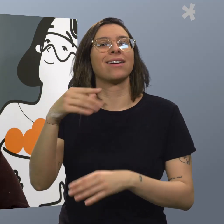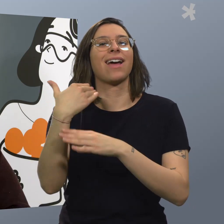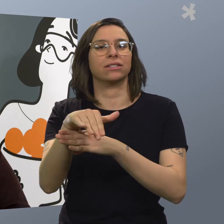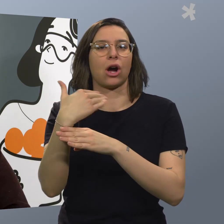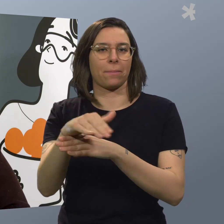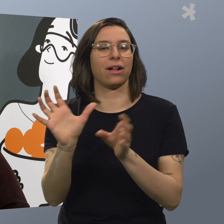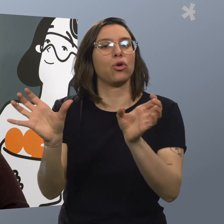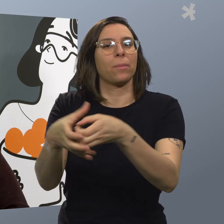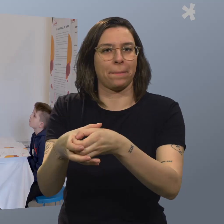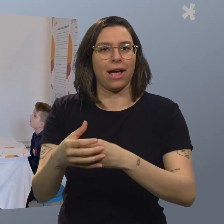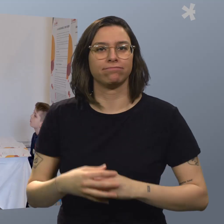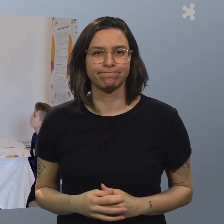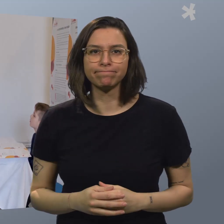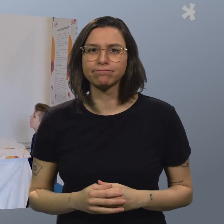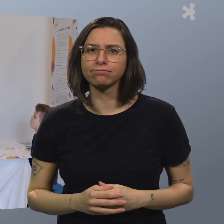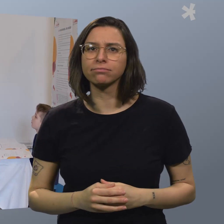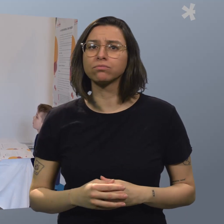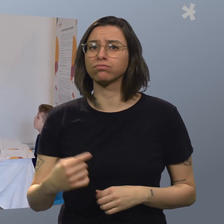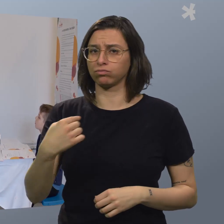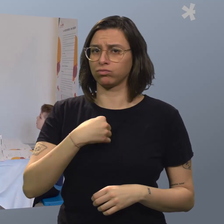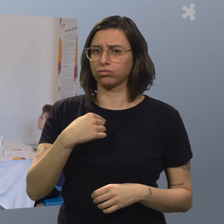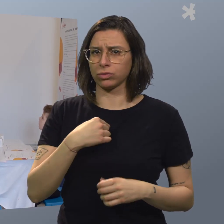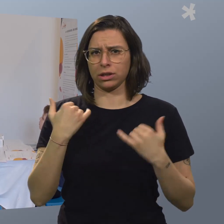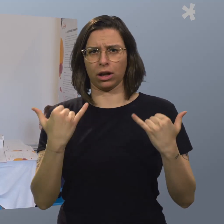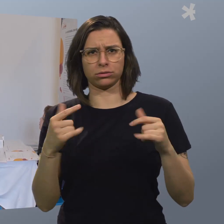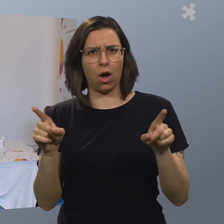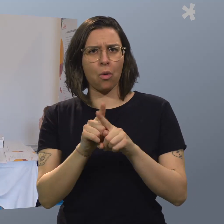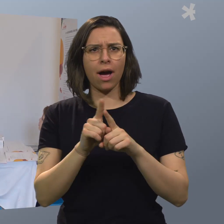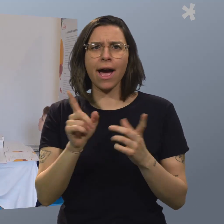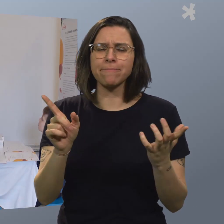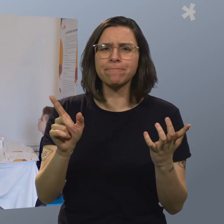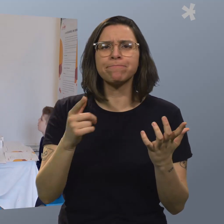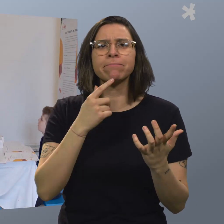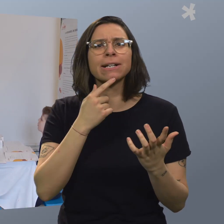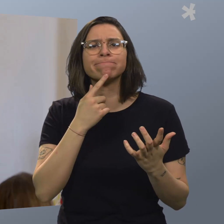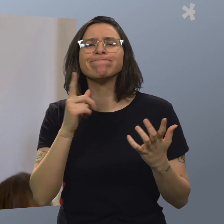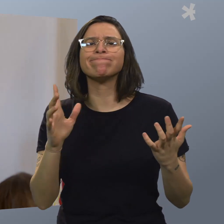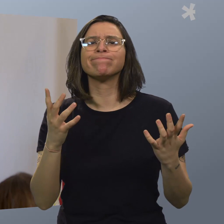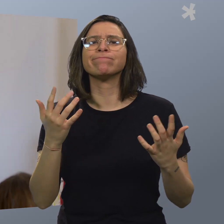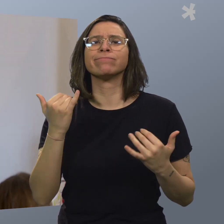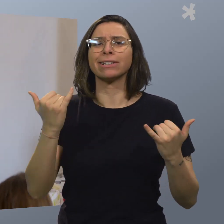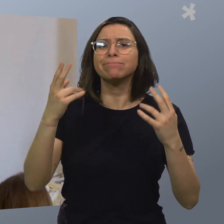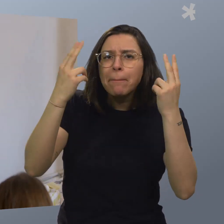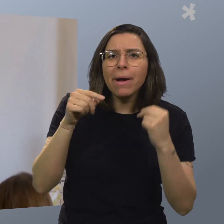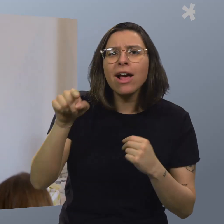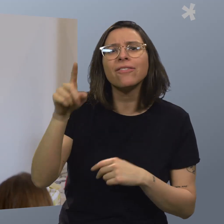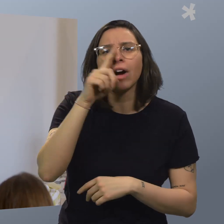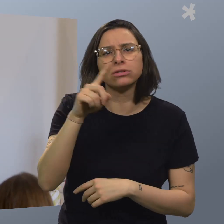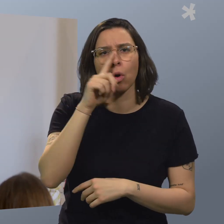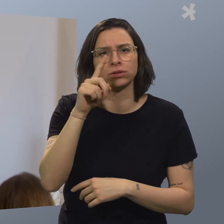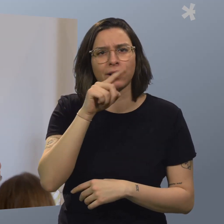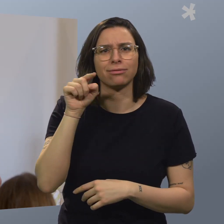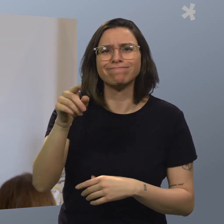Gastronomiegruppe. Ich habe jetzt gehabt, die